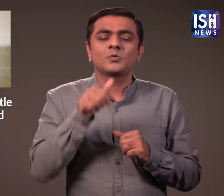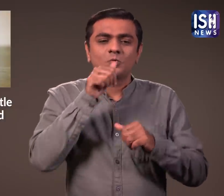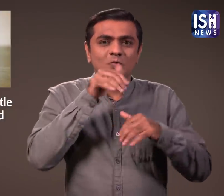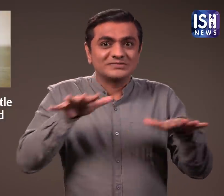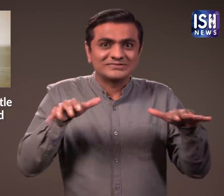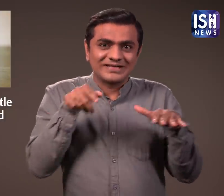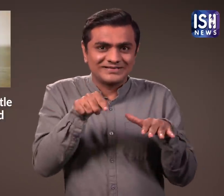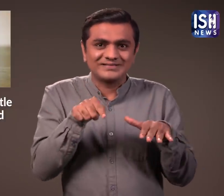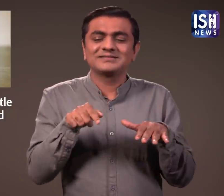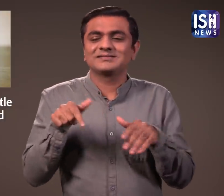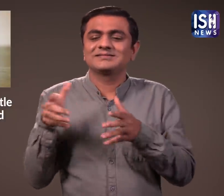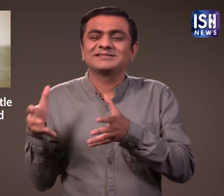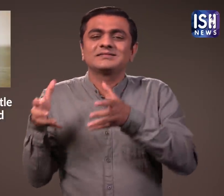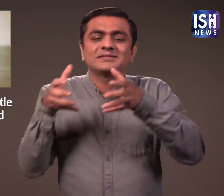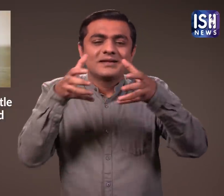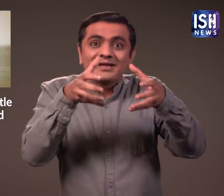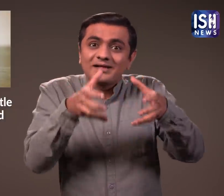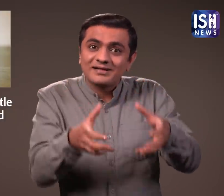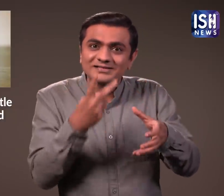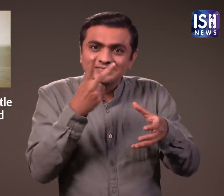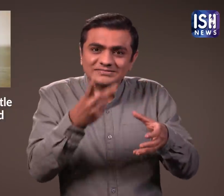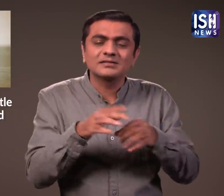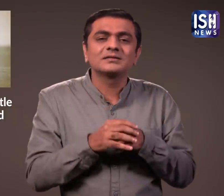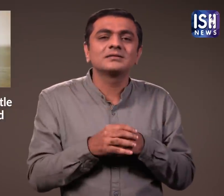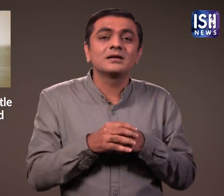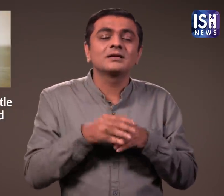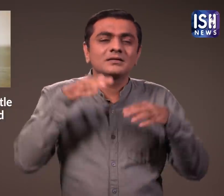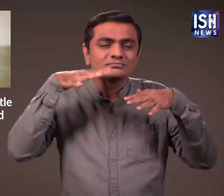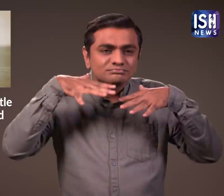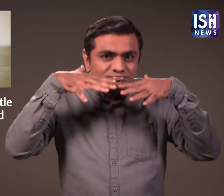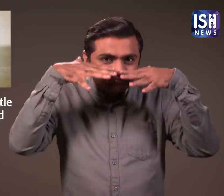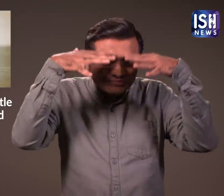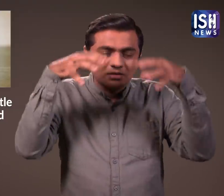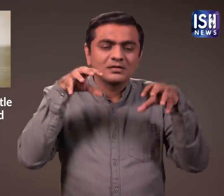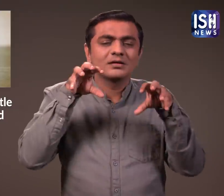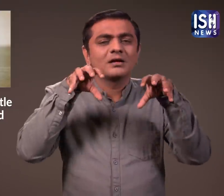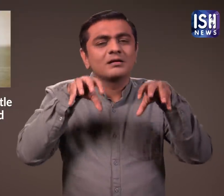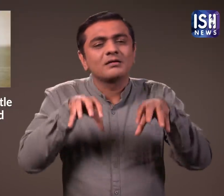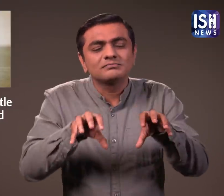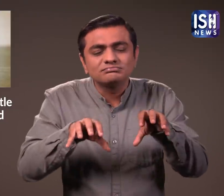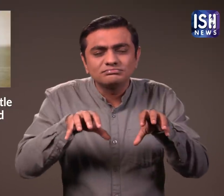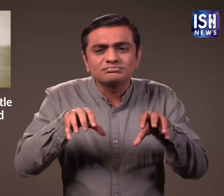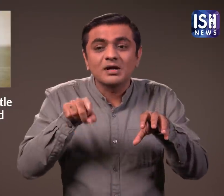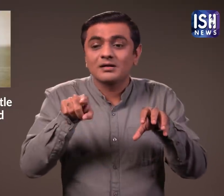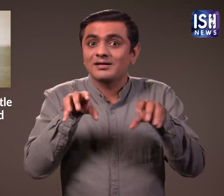जब पानी में होते हैं तो सिर जब चाहें हवा के लिए बाहर आजाते हैं